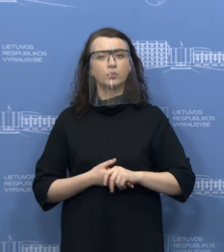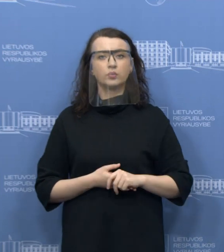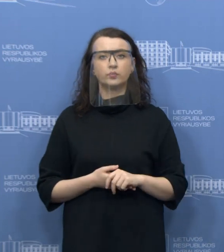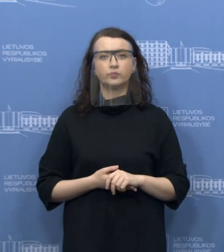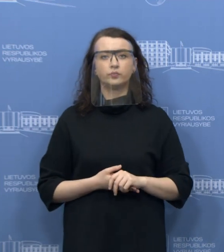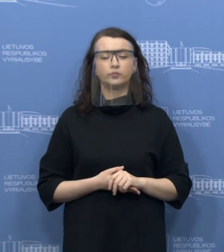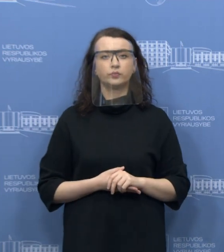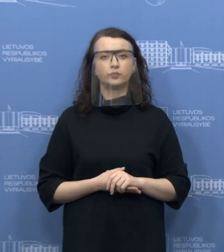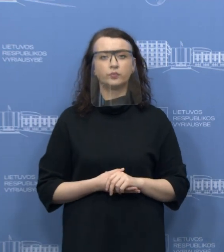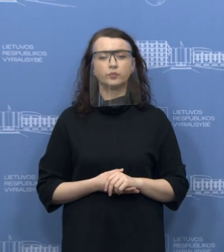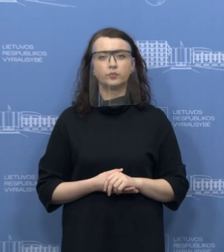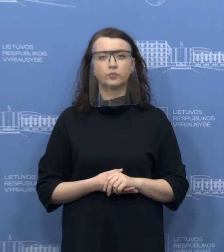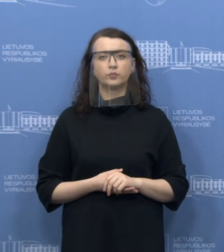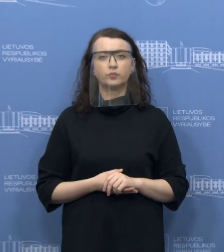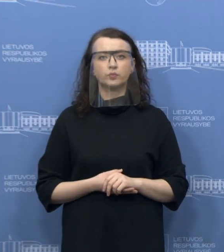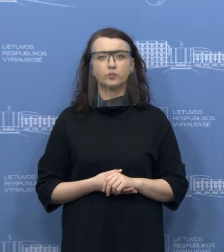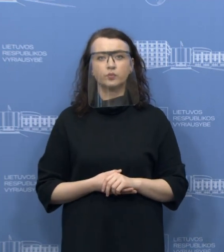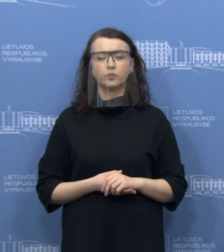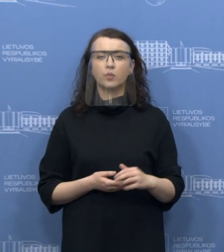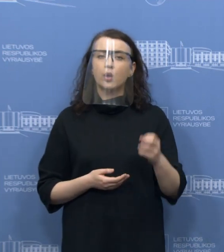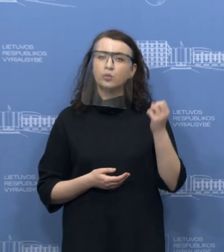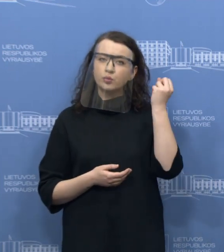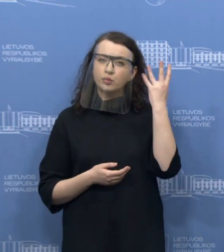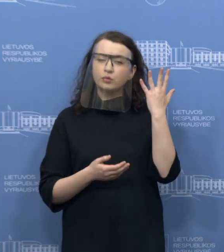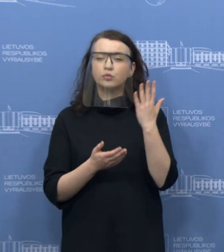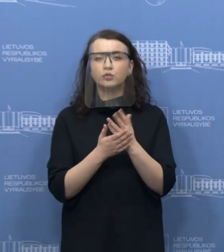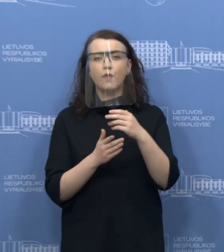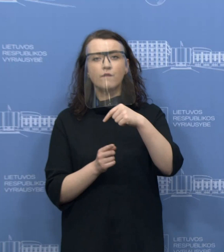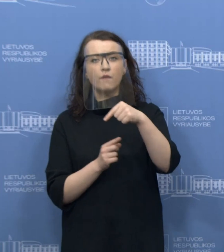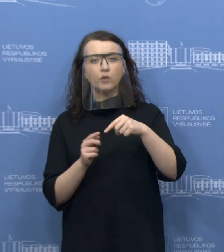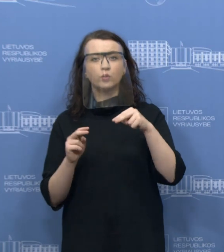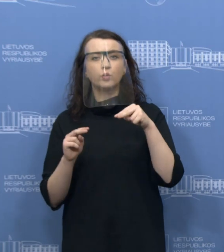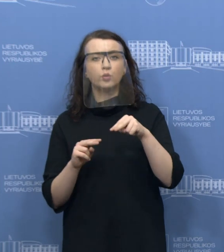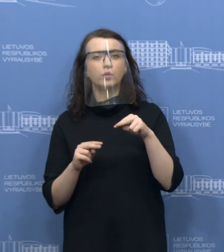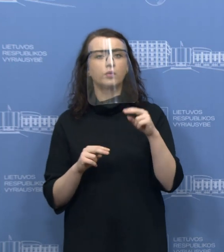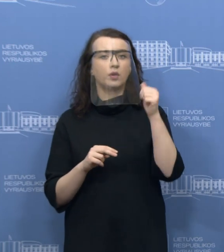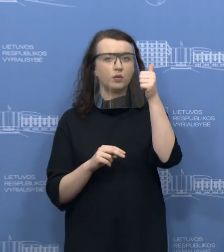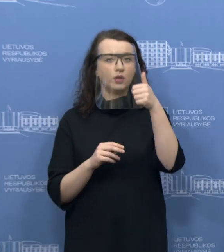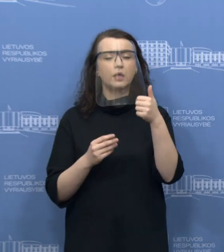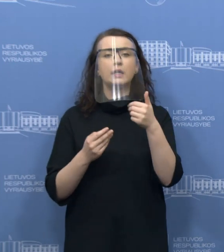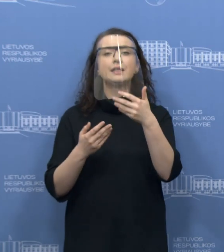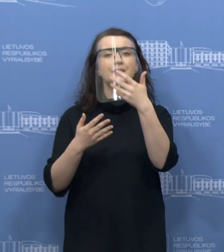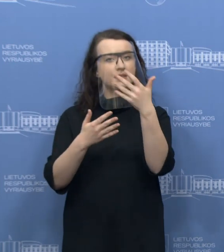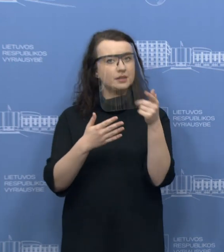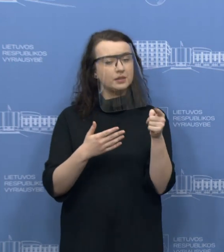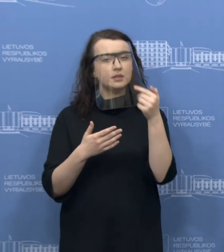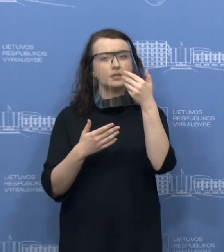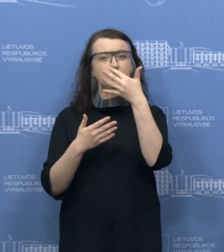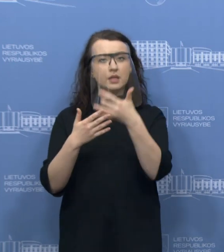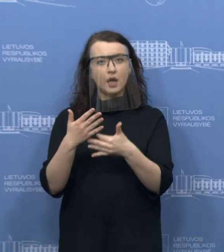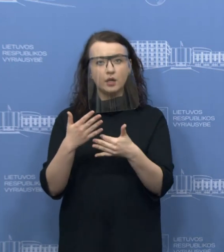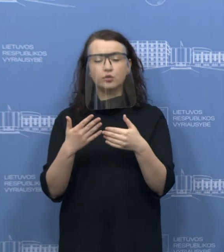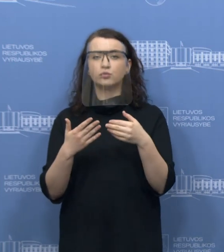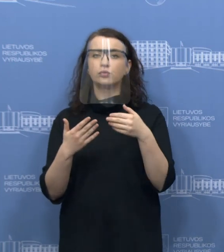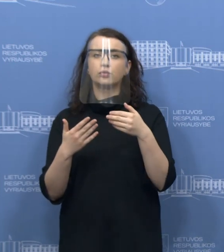Ta prasme, suprantus su individualiai pažymą ir ir su valdymai dirbačius? Sąrašo pačių gyventų jo